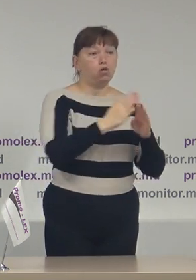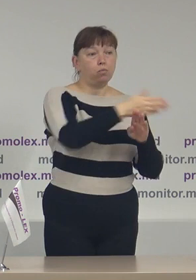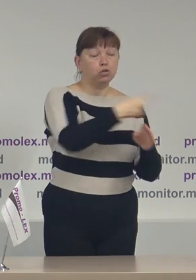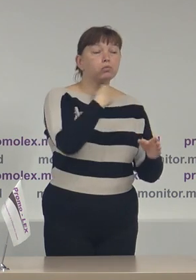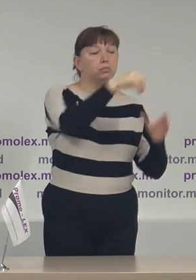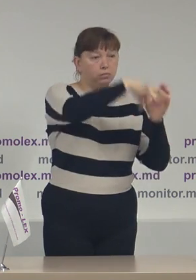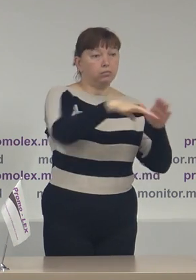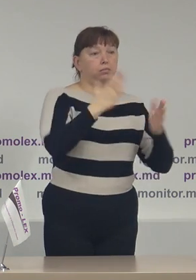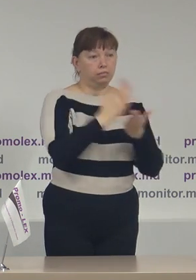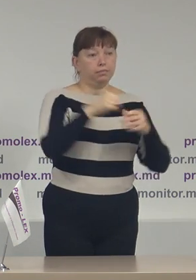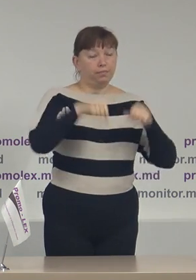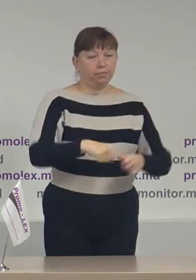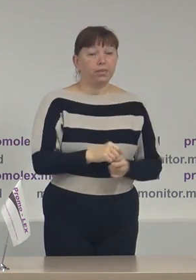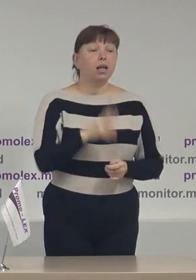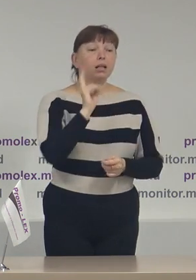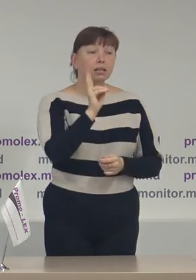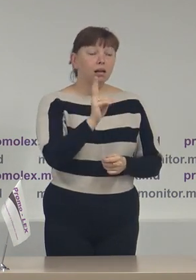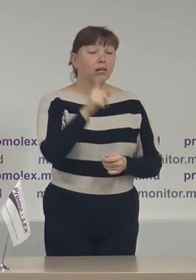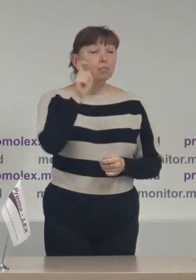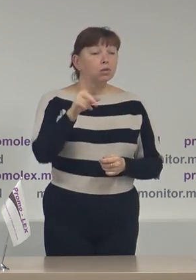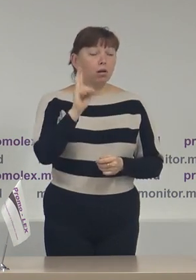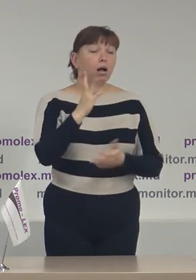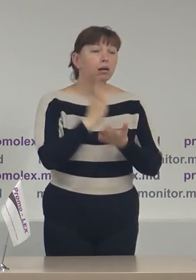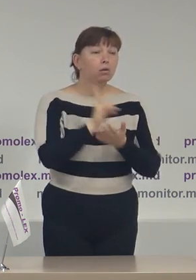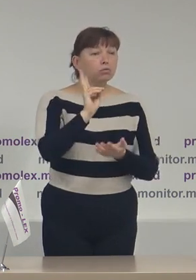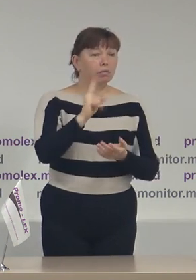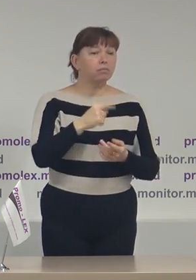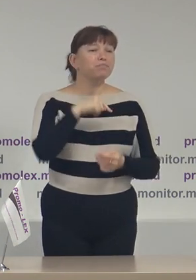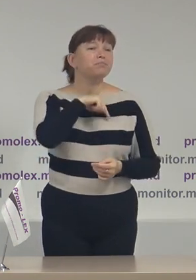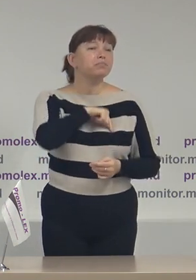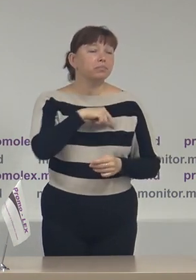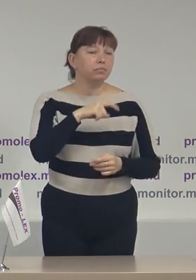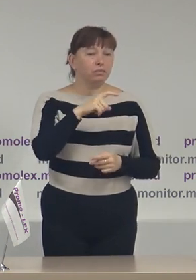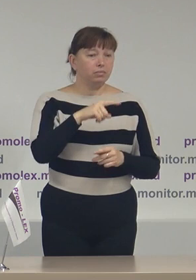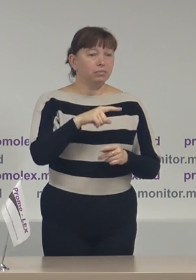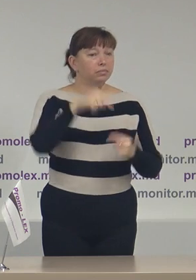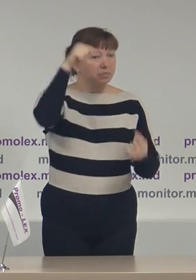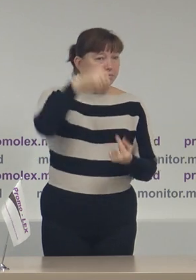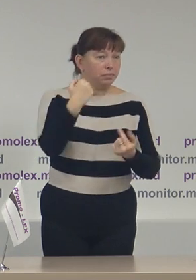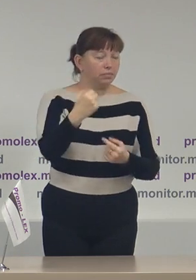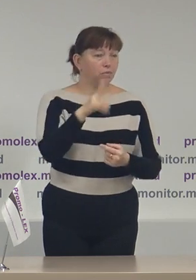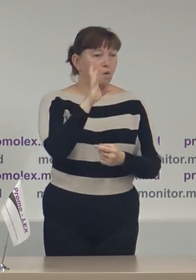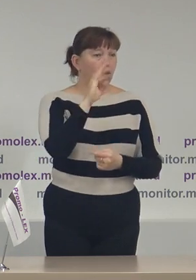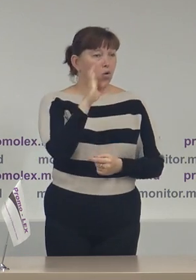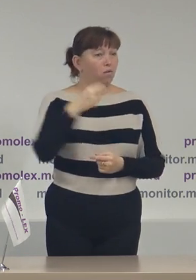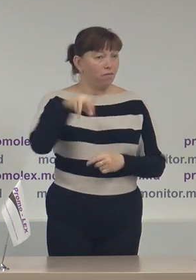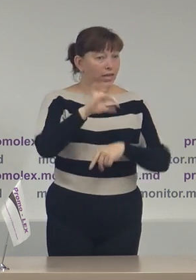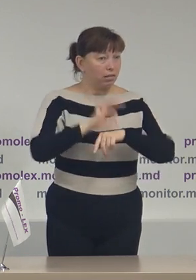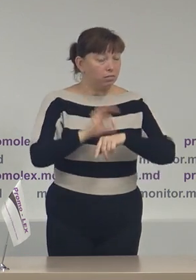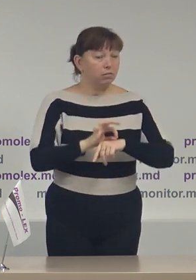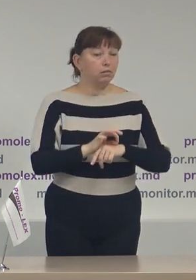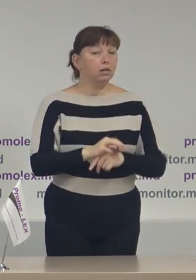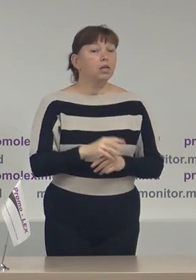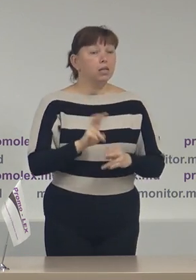Doar pentru persoanele care, eventual, cu caracteristice cu COVID-19,